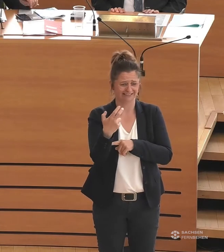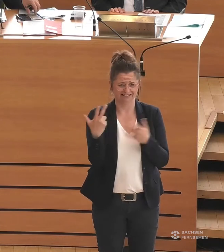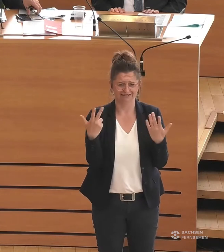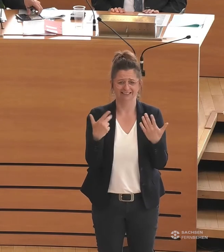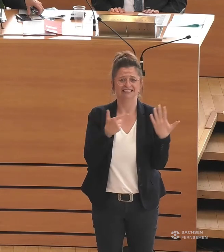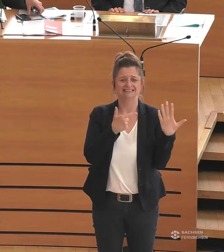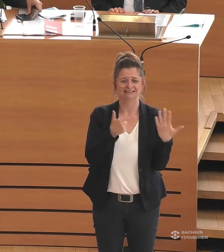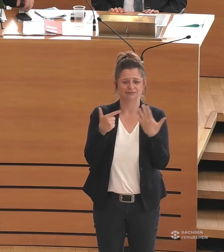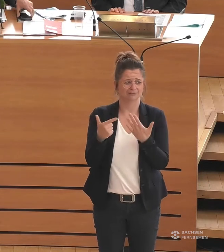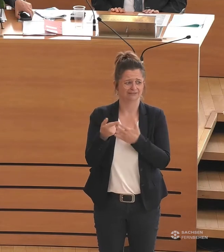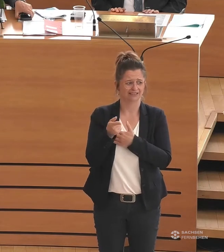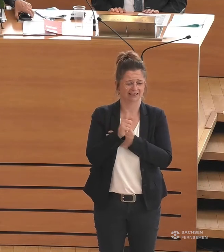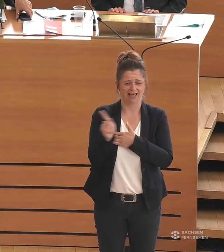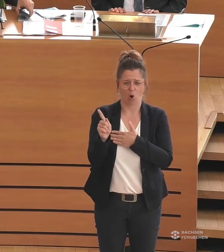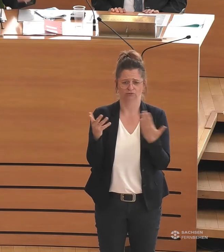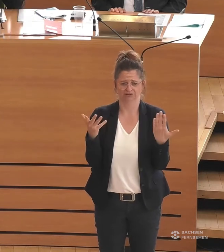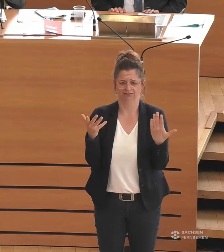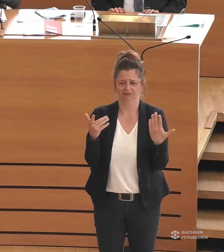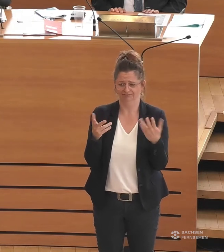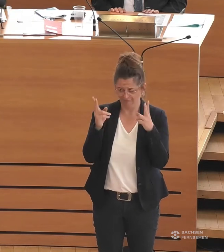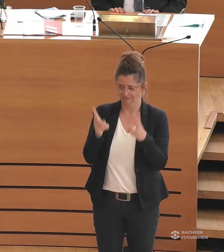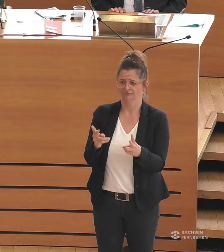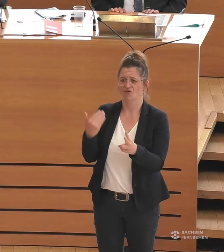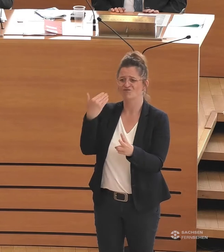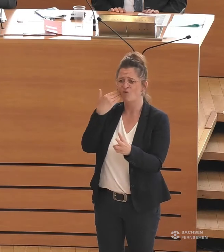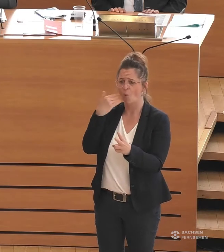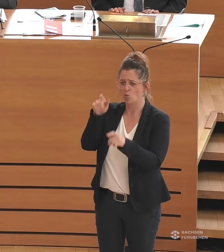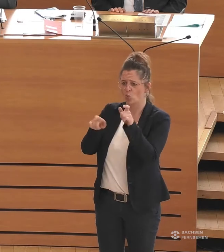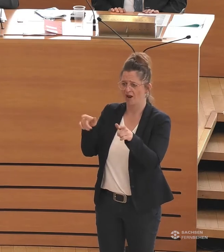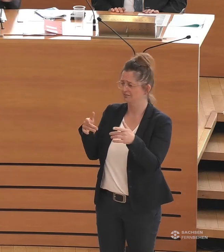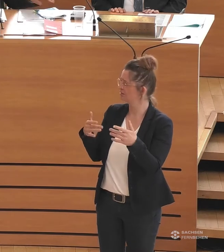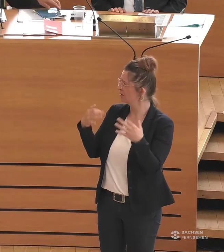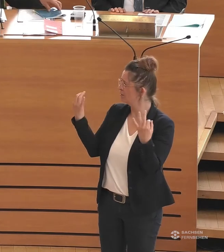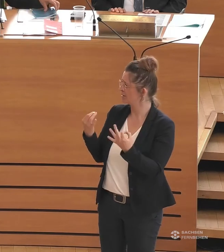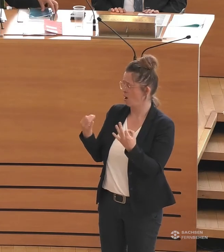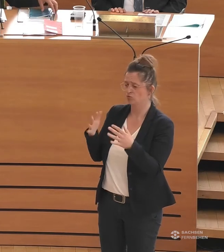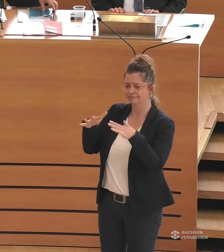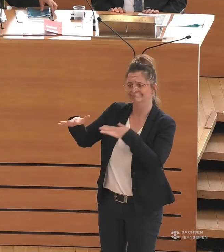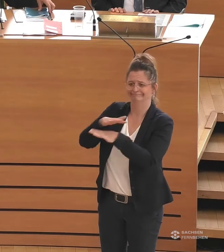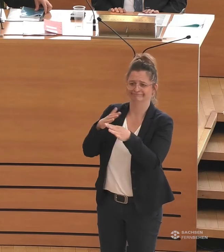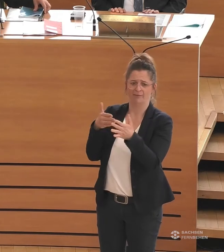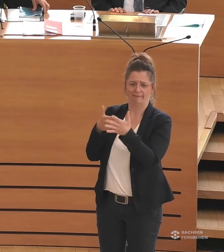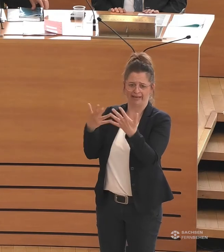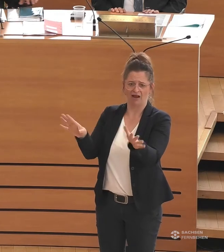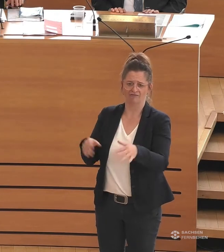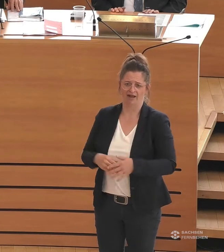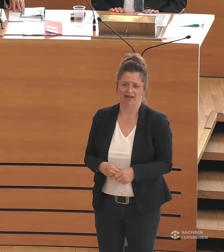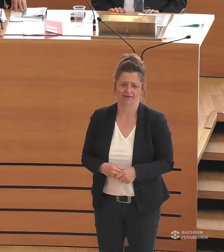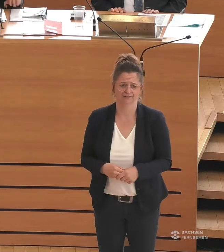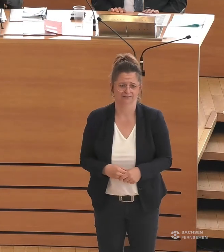Wohnungen benötigt, die barrierefrei sind. Sofern man